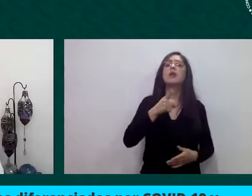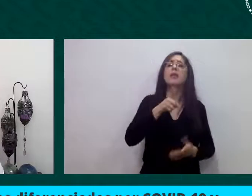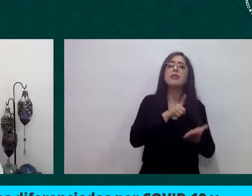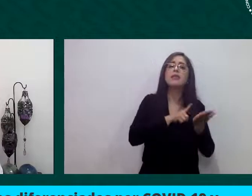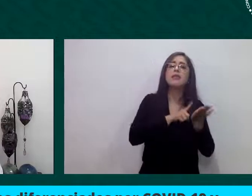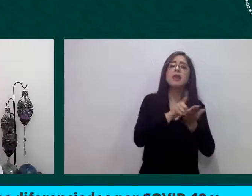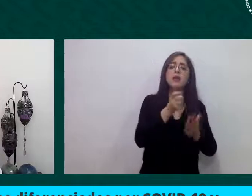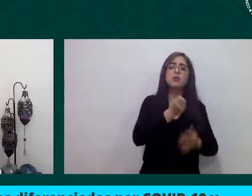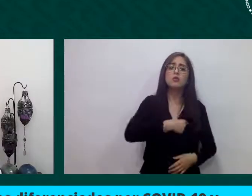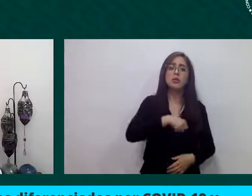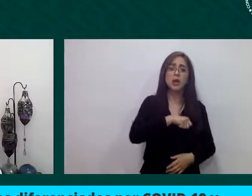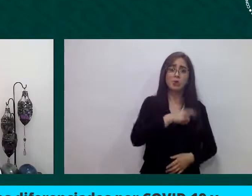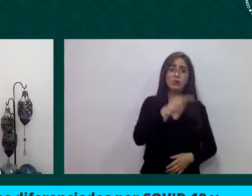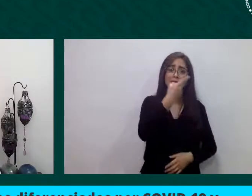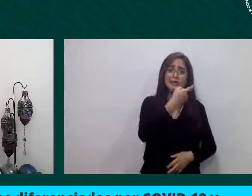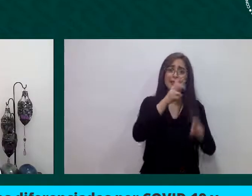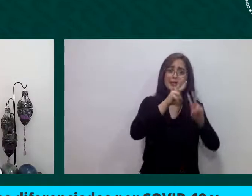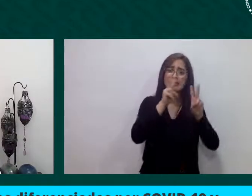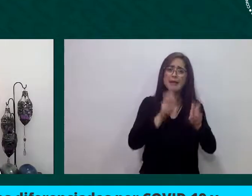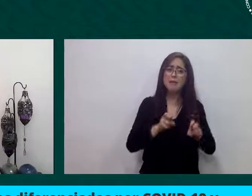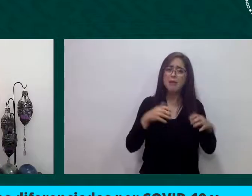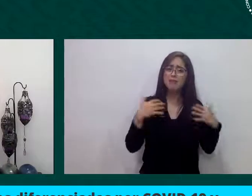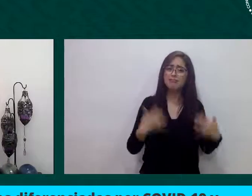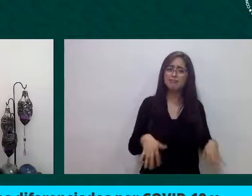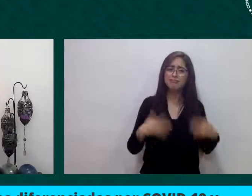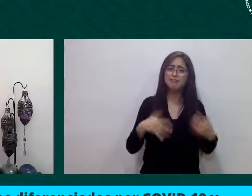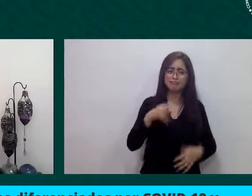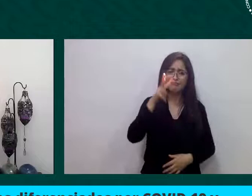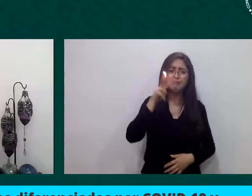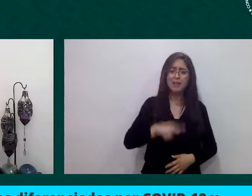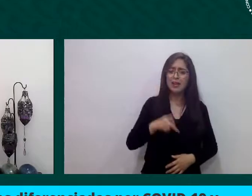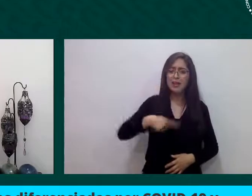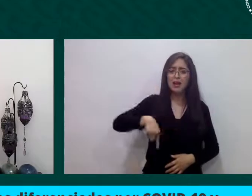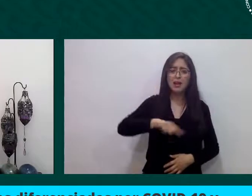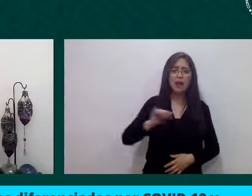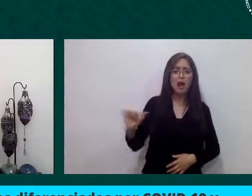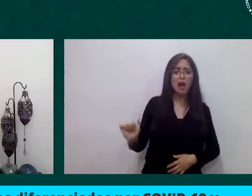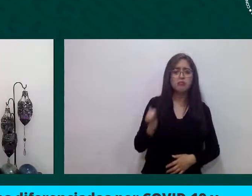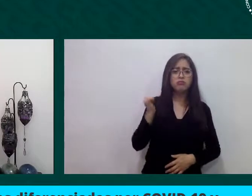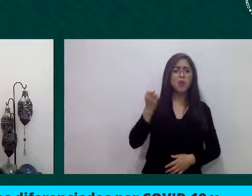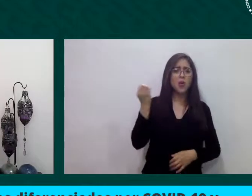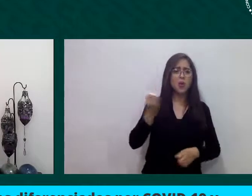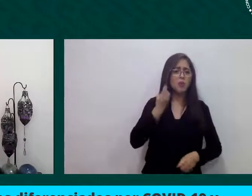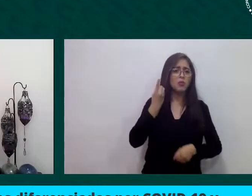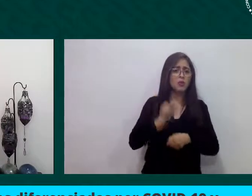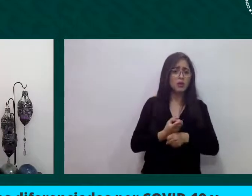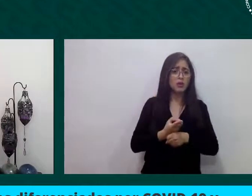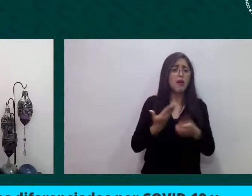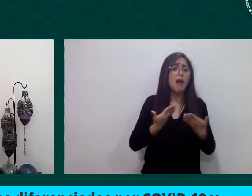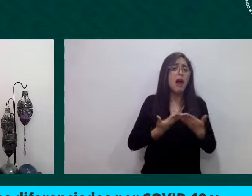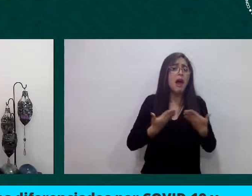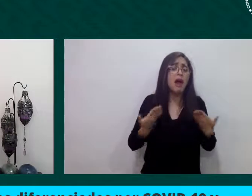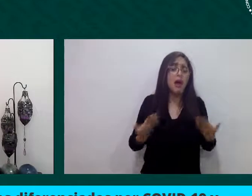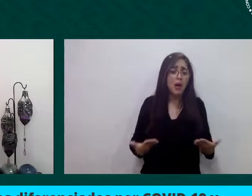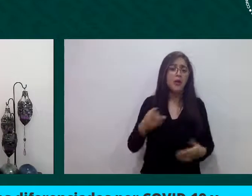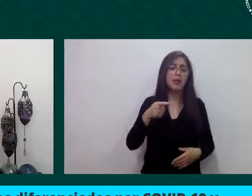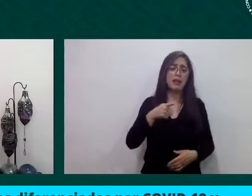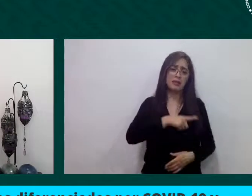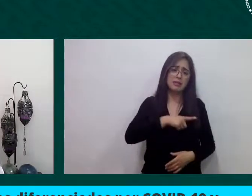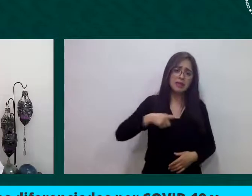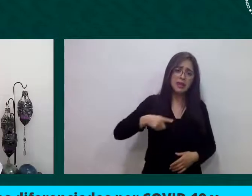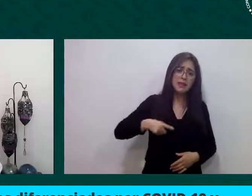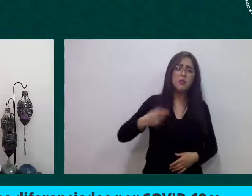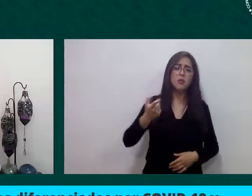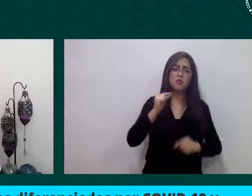un tema de interés, ha sido un área de oportunidad y, por consiguiente, ahorita también se ha exacerbado el